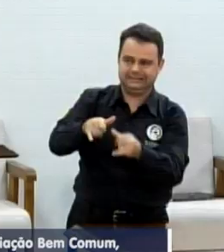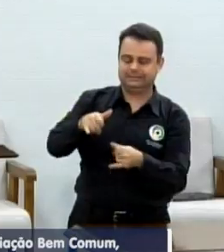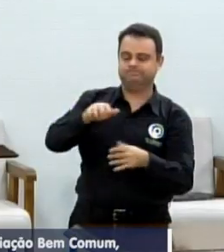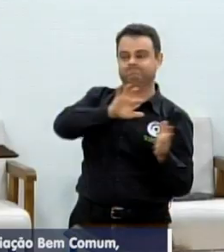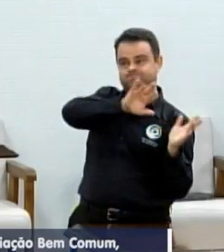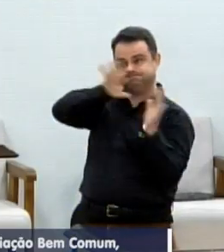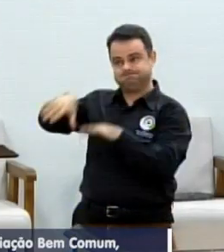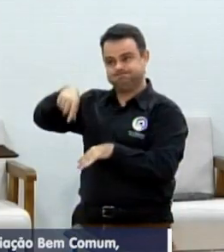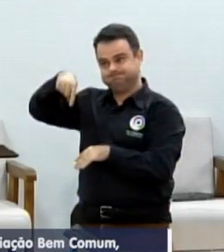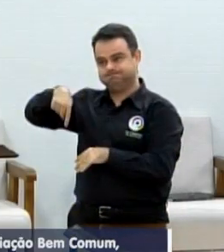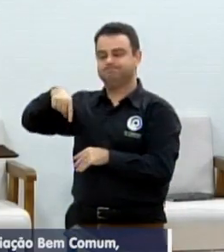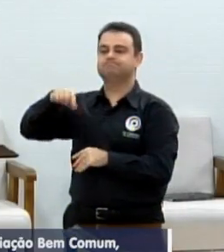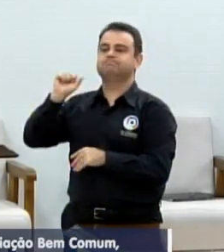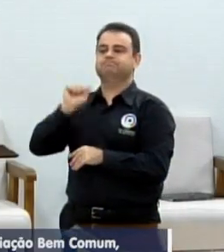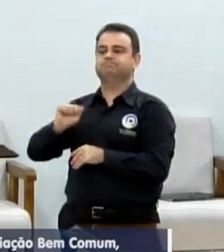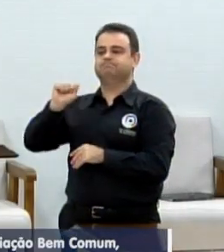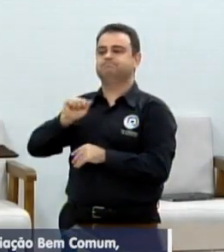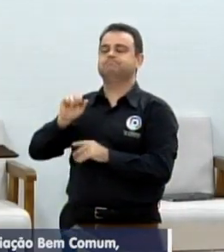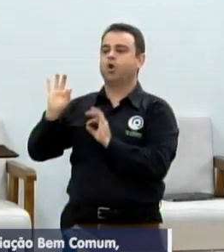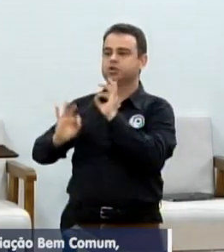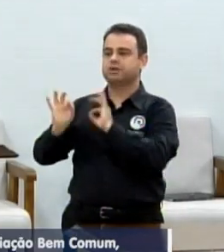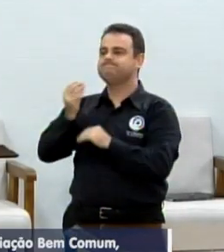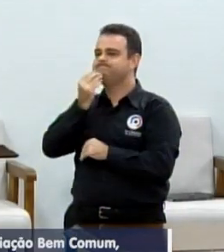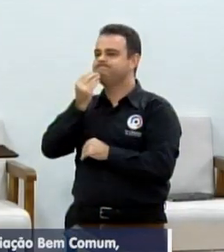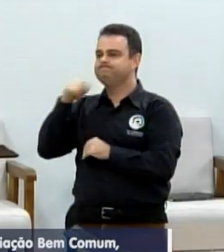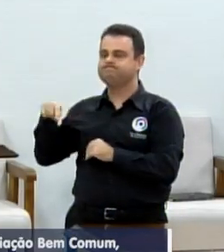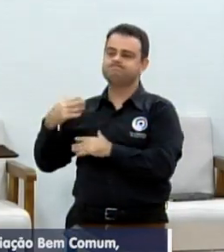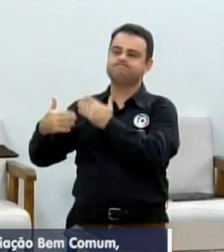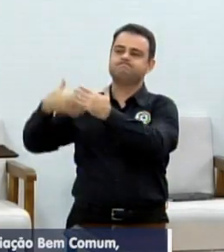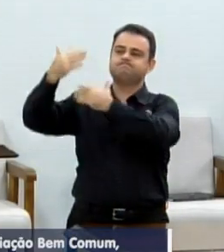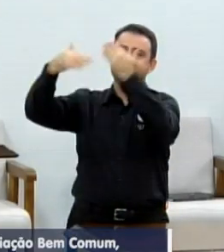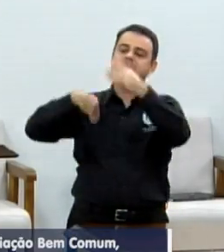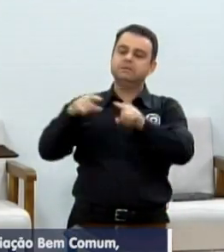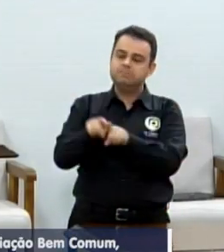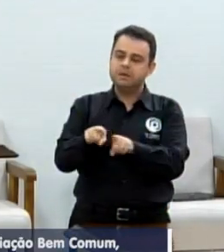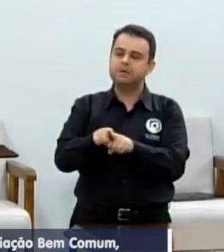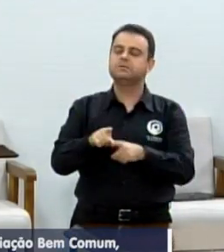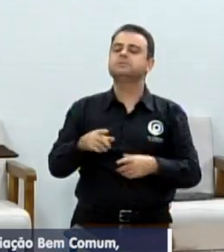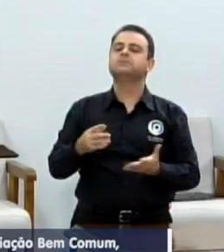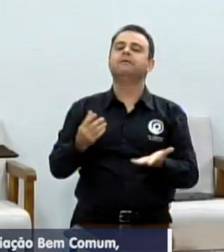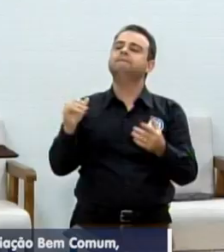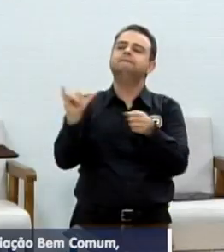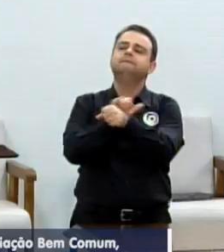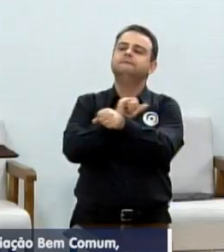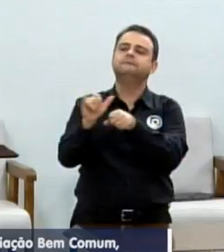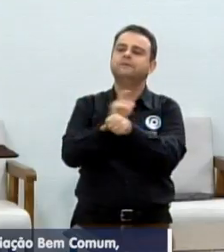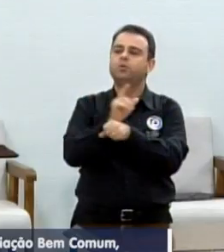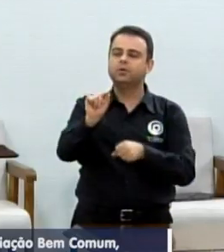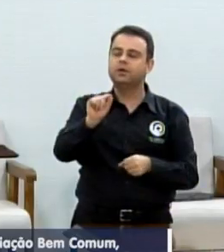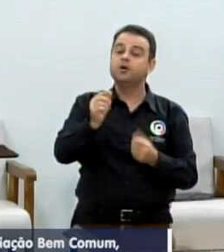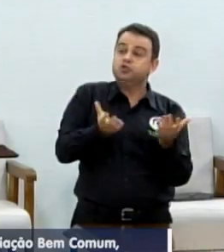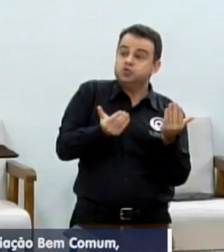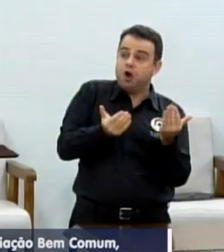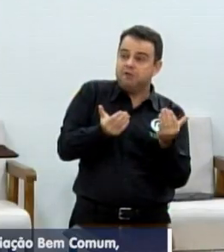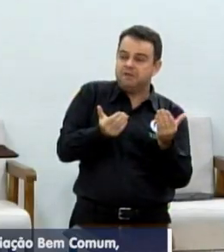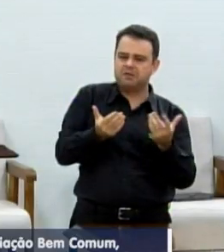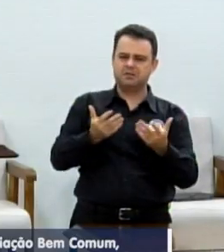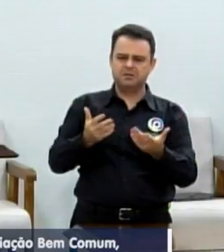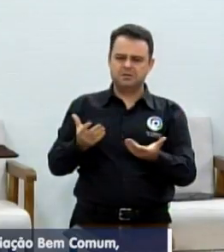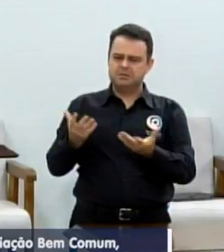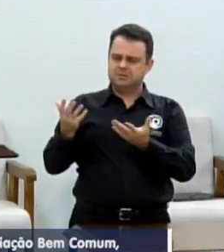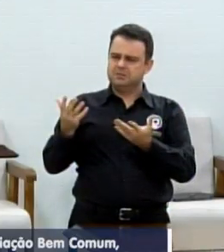essa mortandade de jovens que nós tivemos até São José do Rio Preto, porque